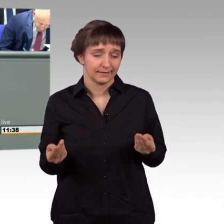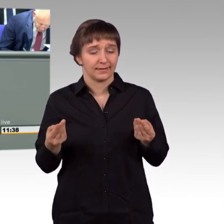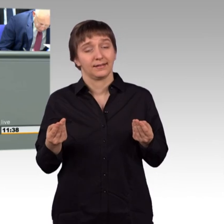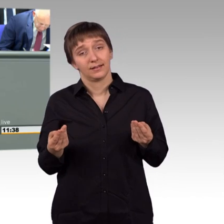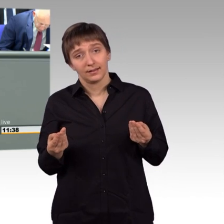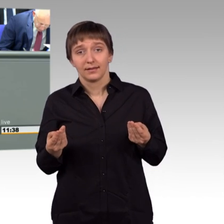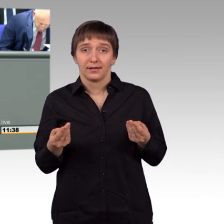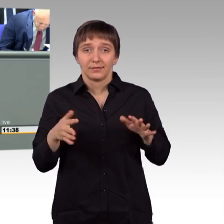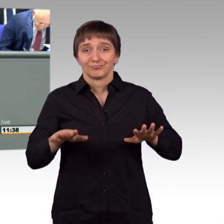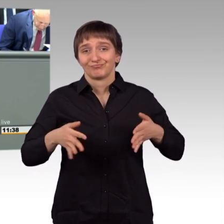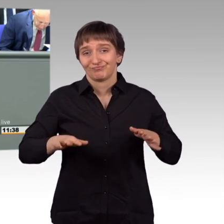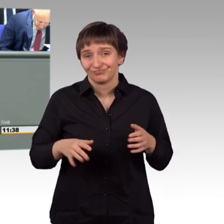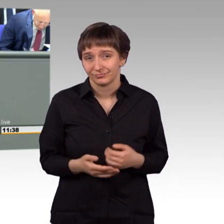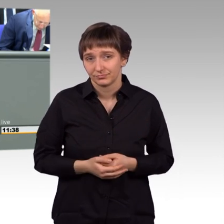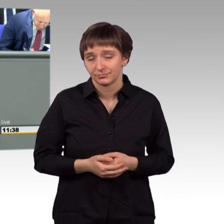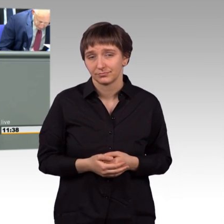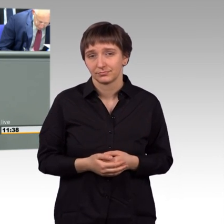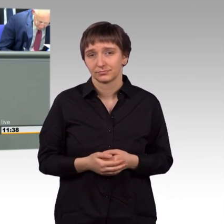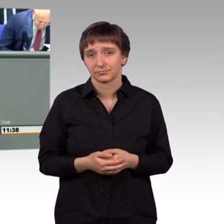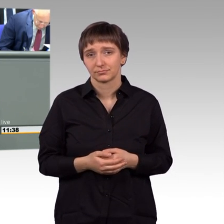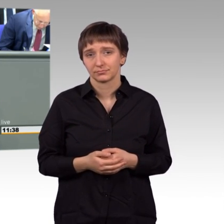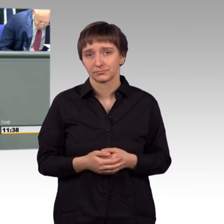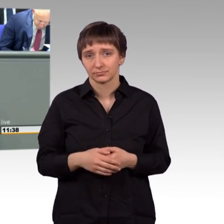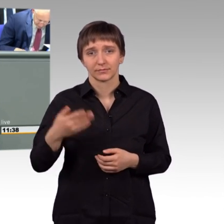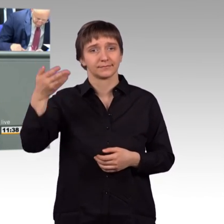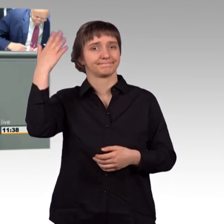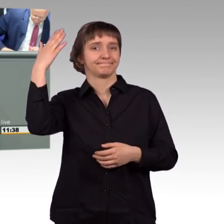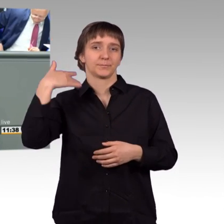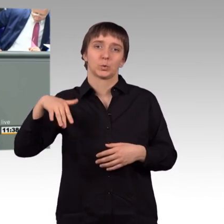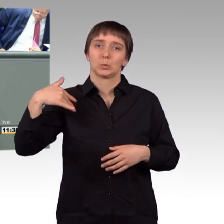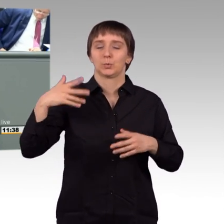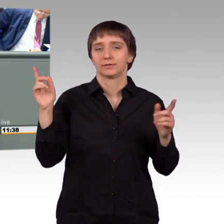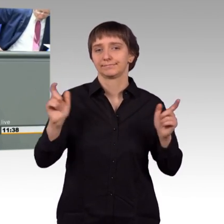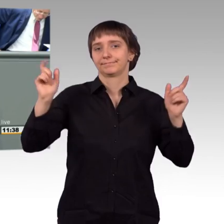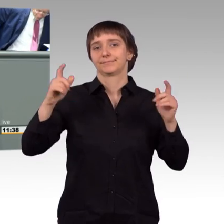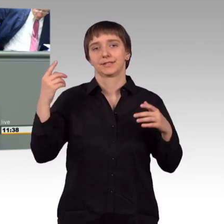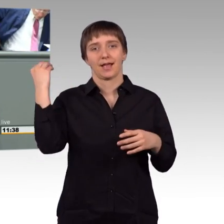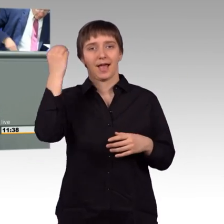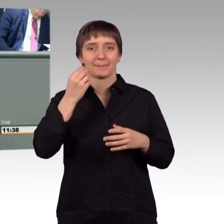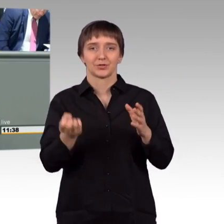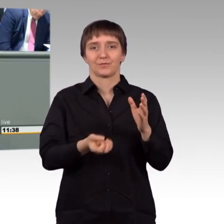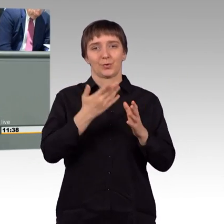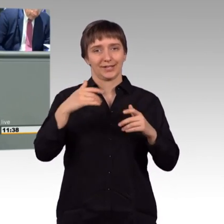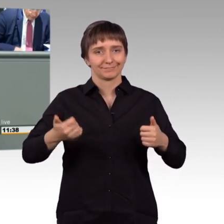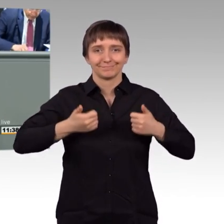ernüchternd ist. Jahre nach dem einst gefeierten arabischen Frühling ist die Region instabil wie nie zuvor.